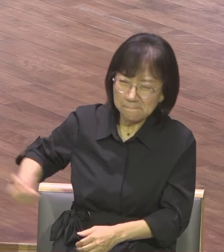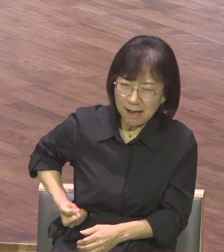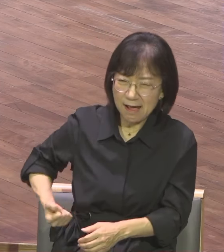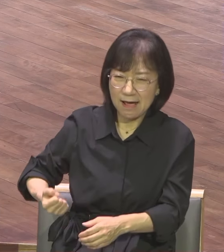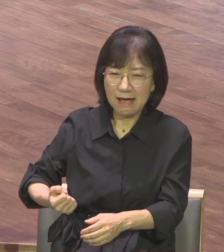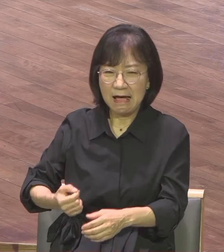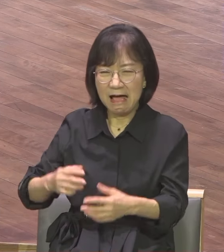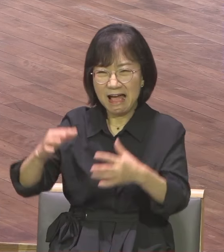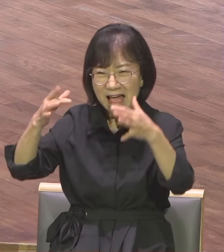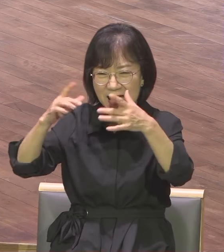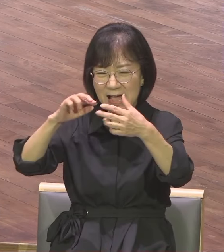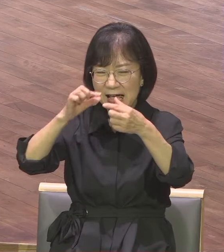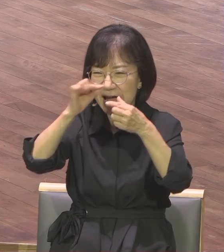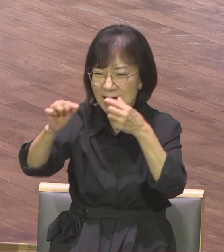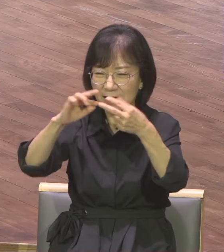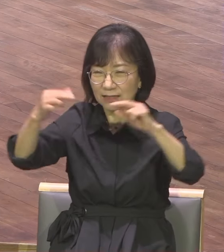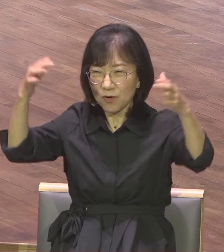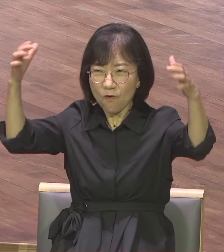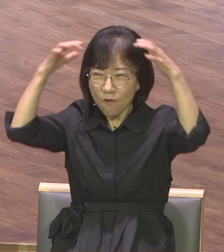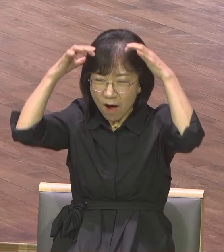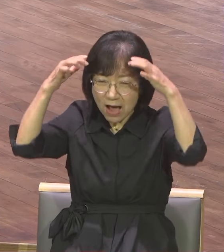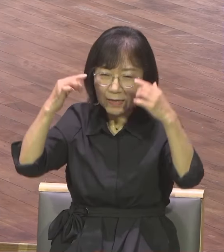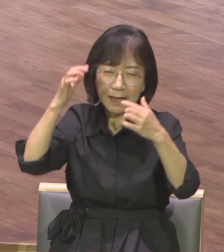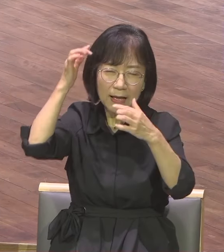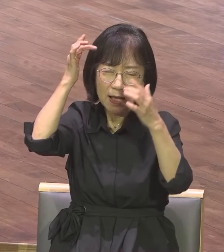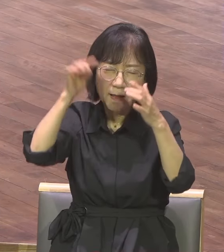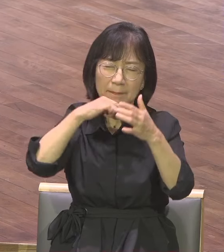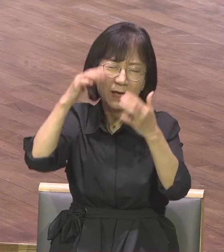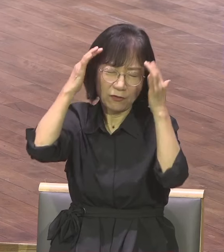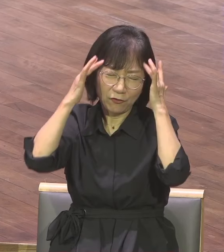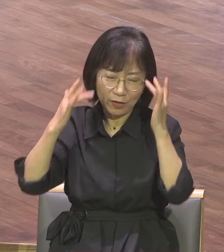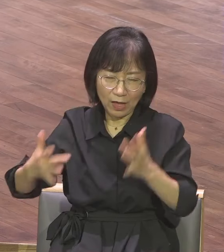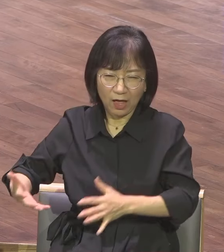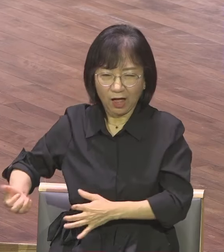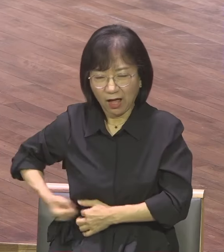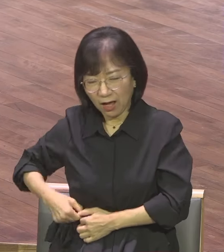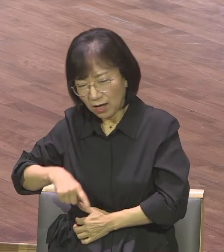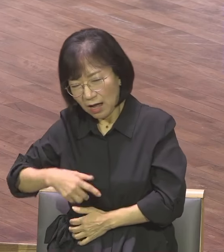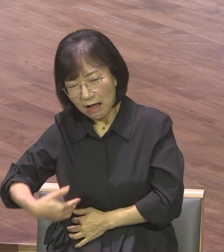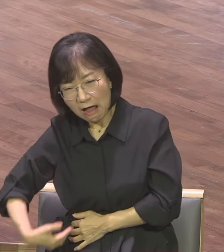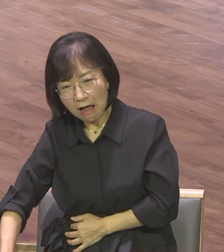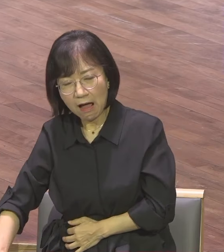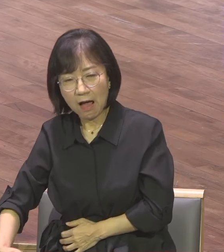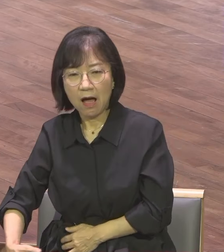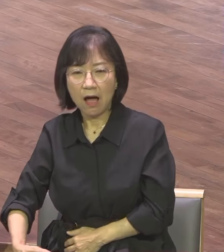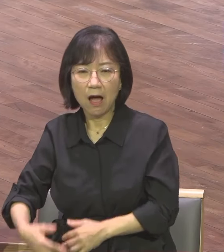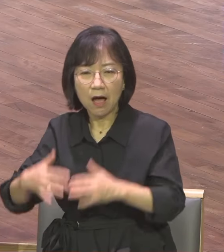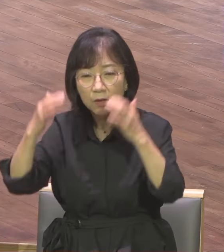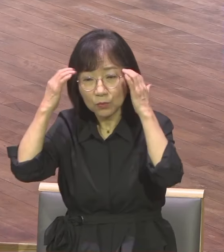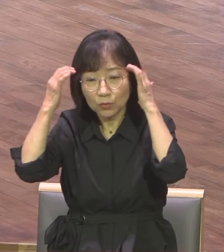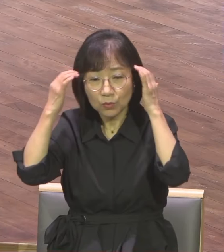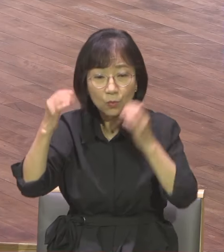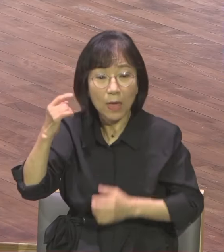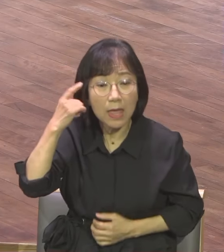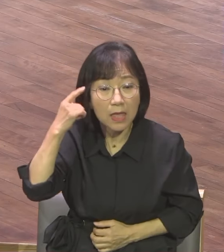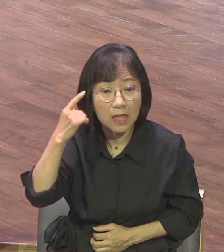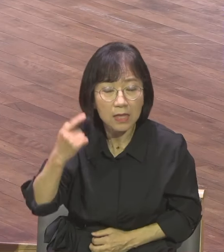얼룩되시고 죽으셨을까 나를 하나님의 자녀삼아 주시기 위해서 붉은 피로 흘리신 거예요